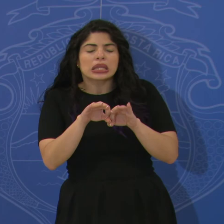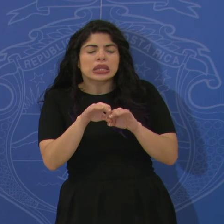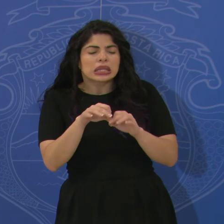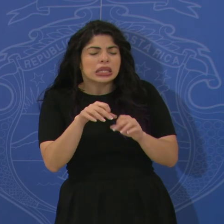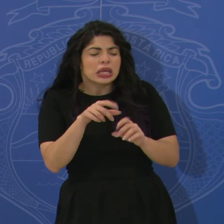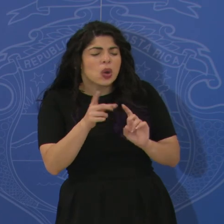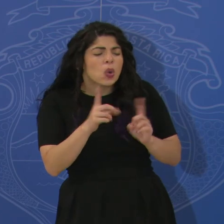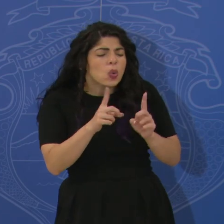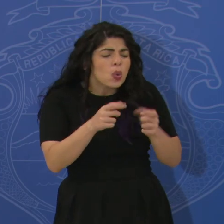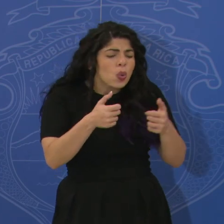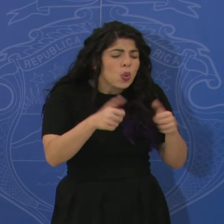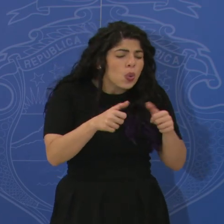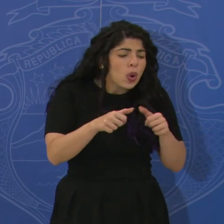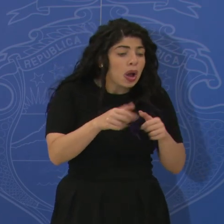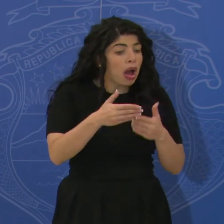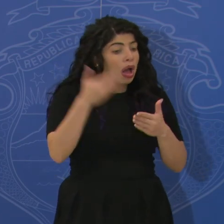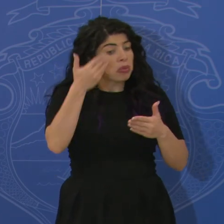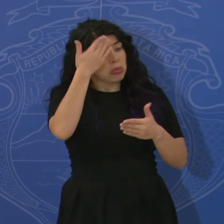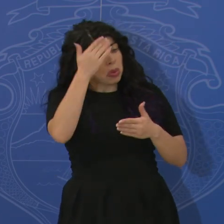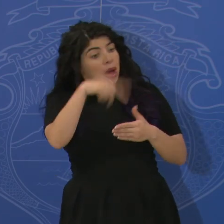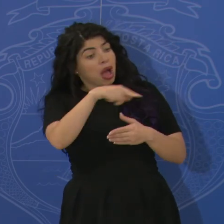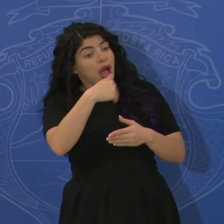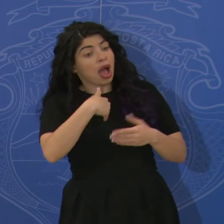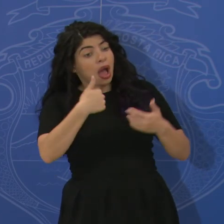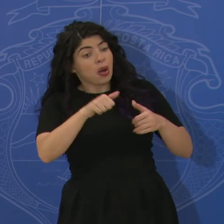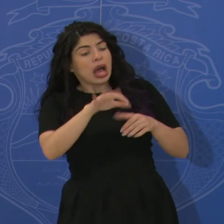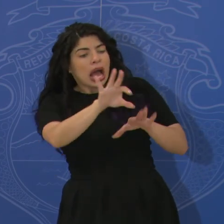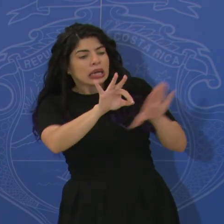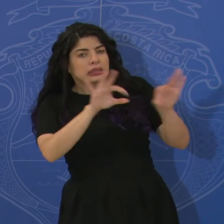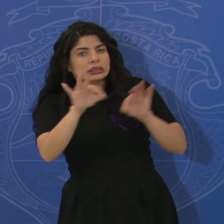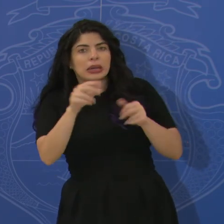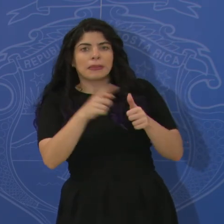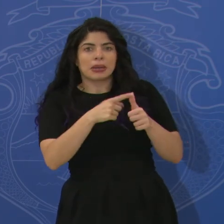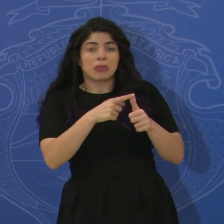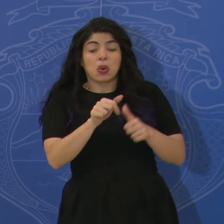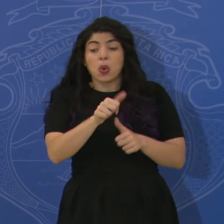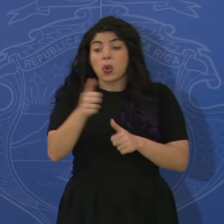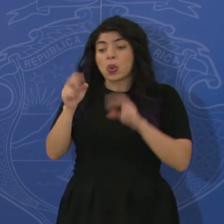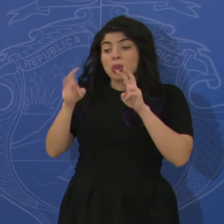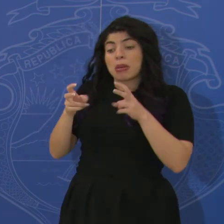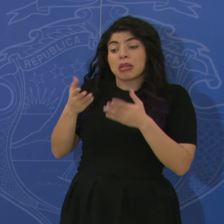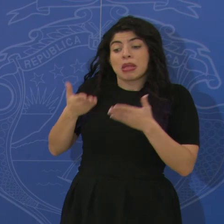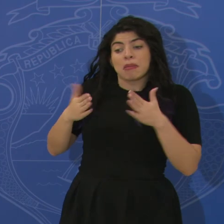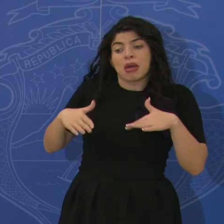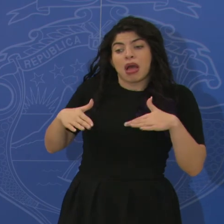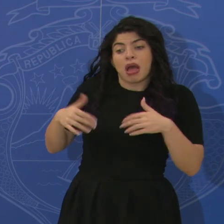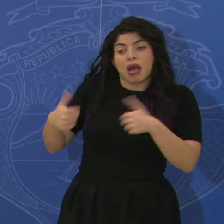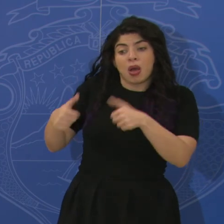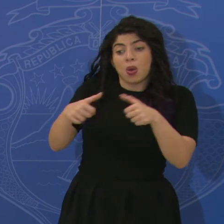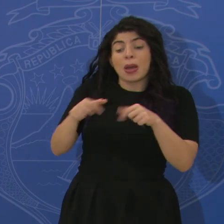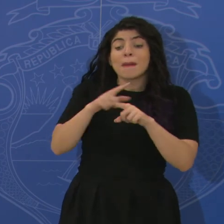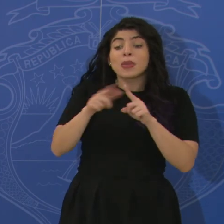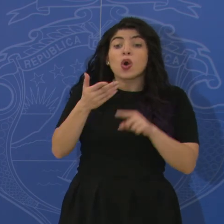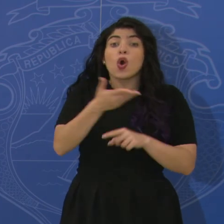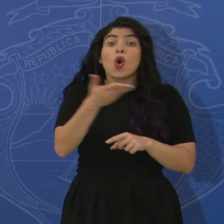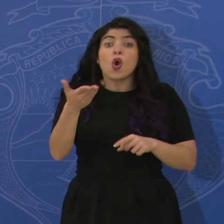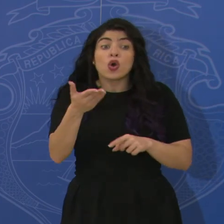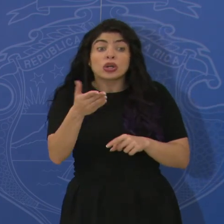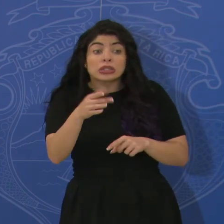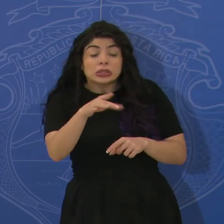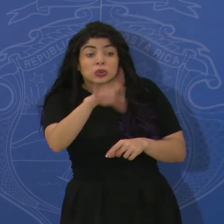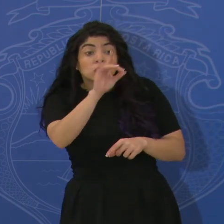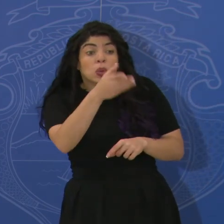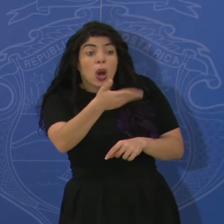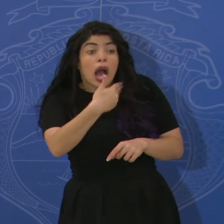de encuentro que no se sabían previamente y habrá otros en que no los haya. Pero todo aquello en que usted logró encontrar